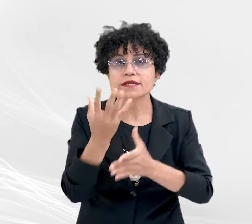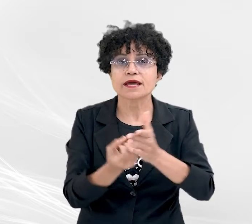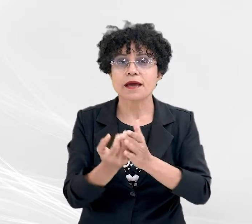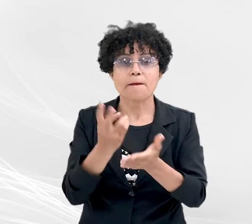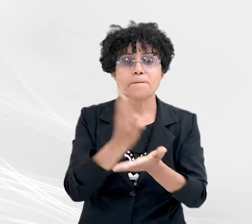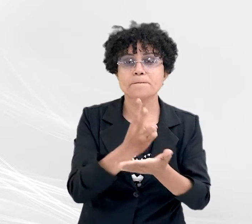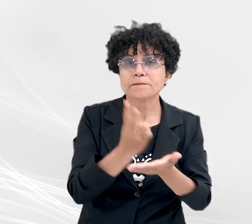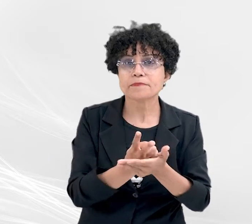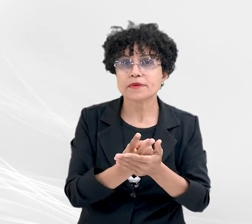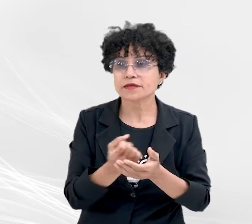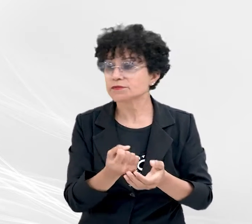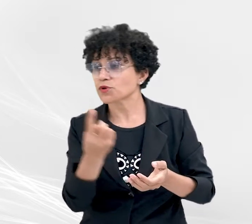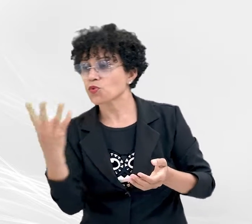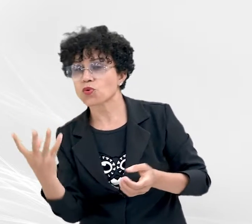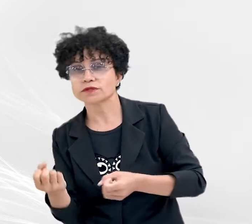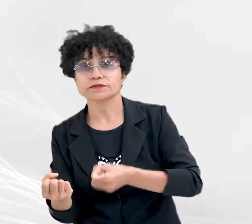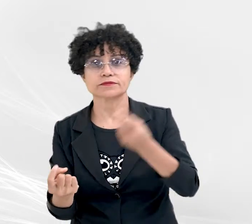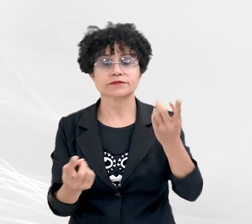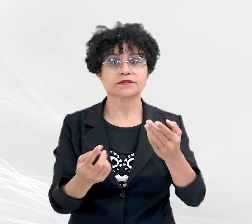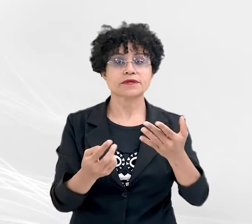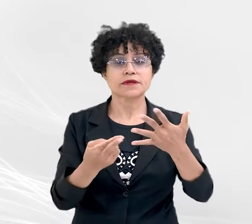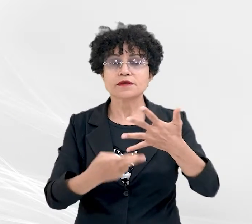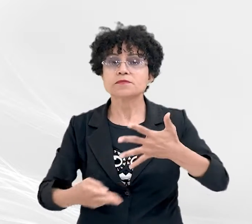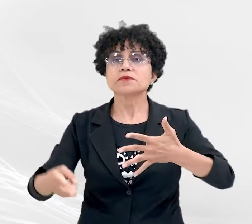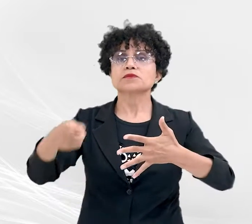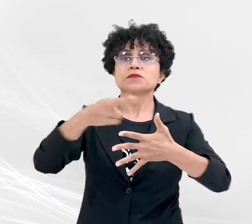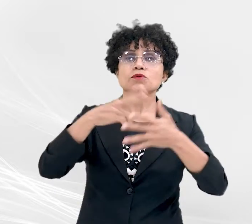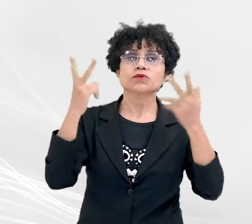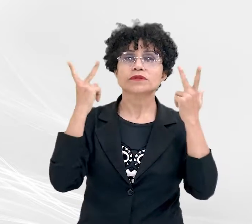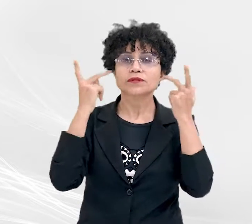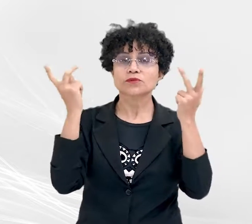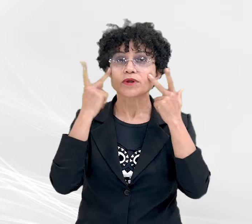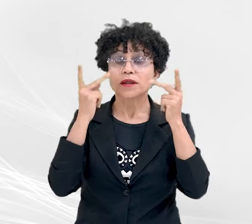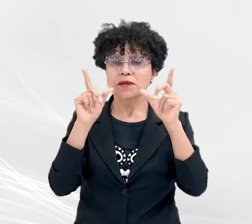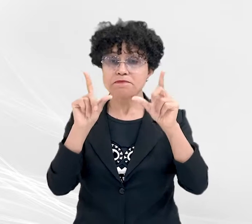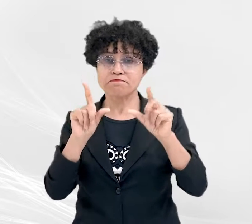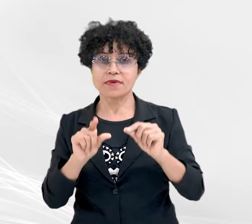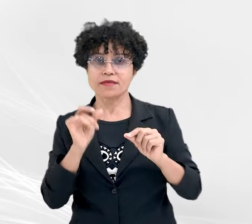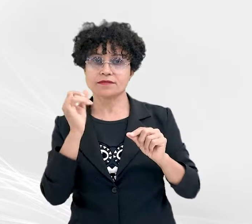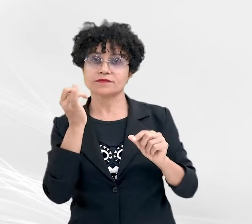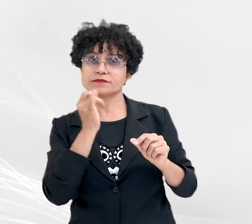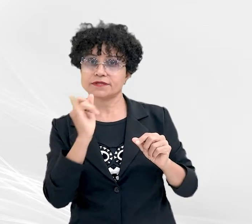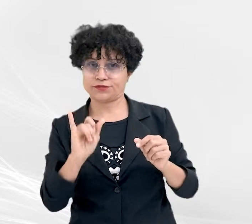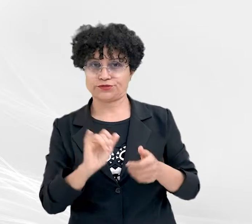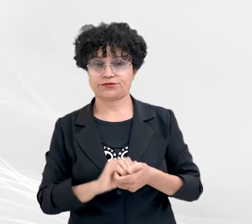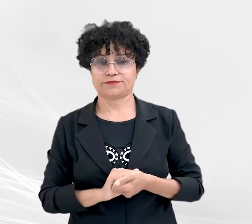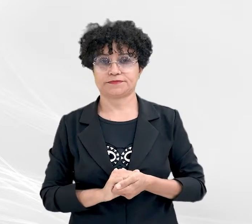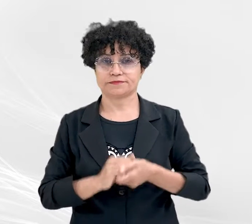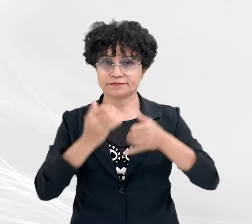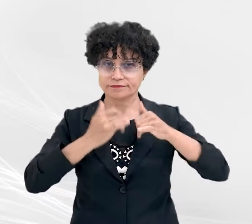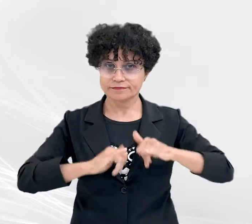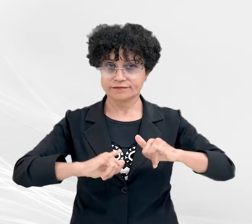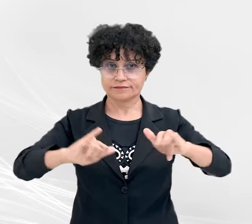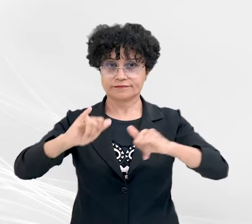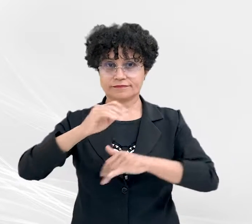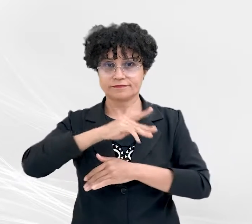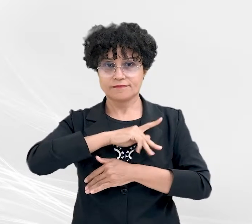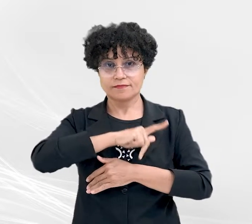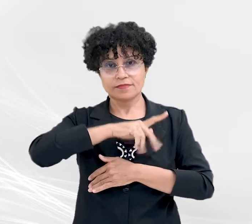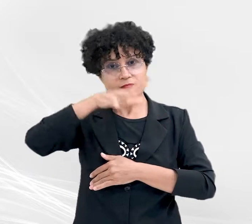naturais ou obter o mesmo serviço com menos energia. Este conteúdo é produzido pelo Ministério